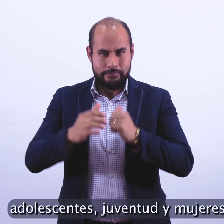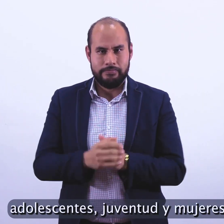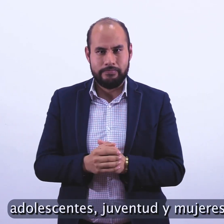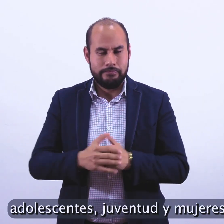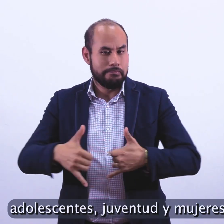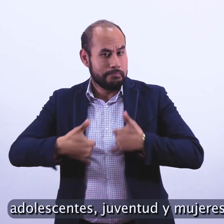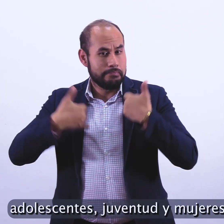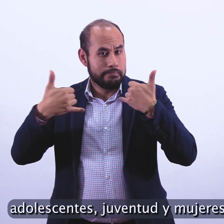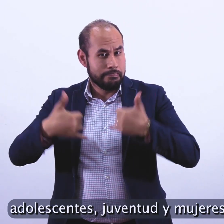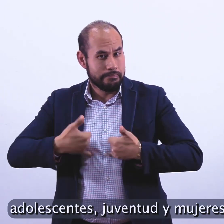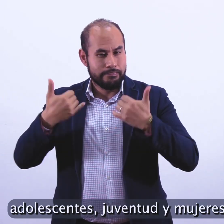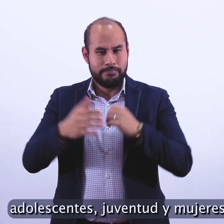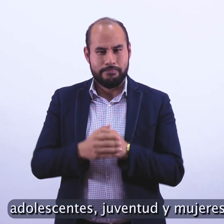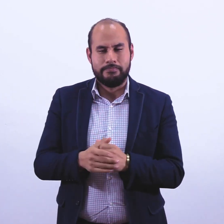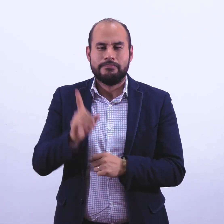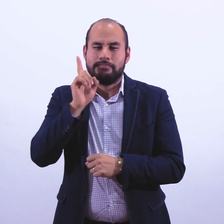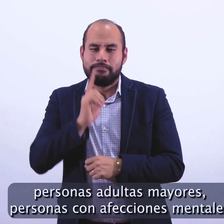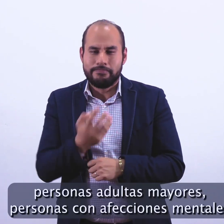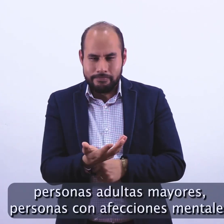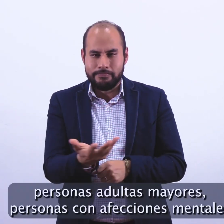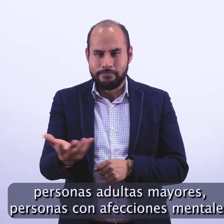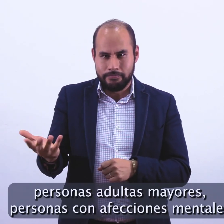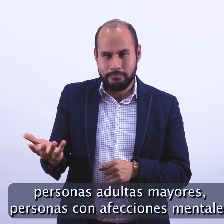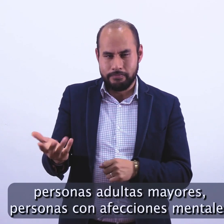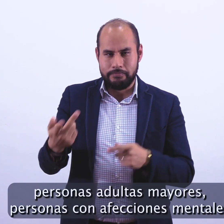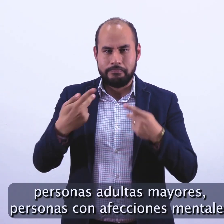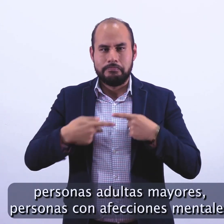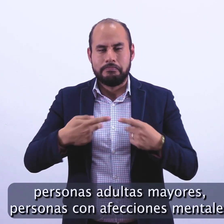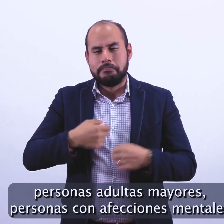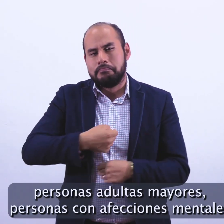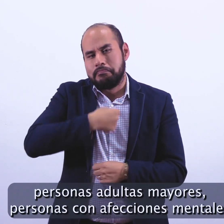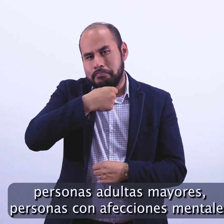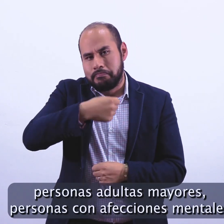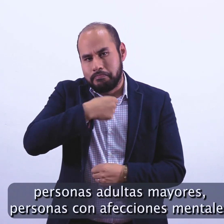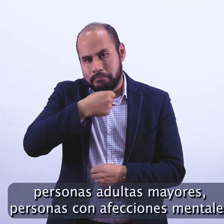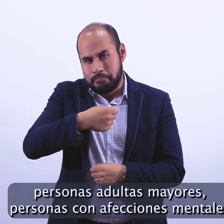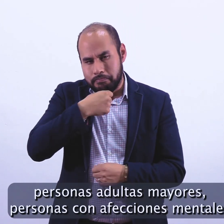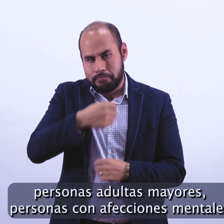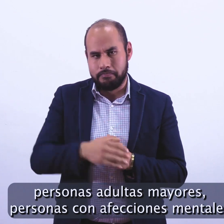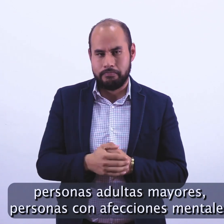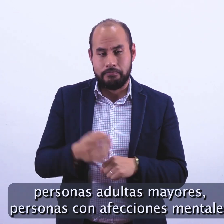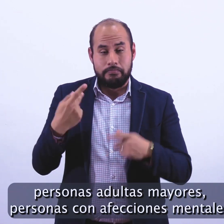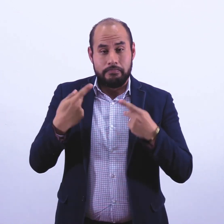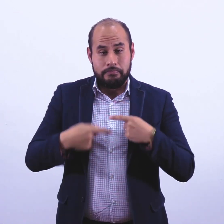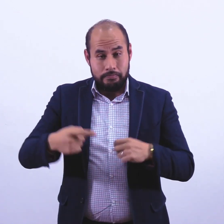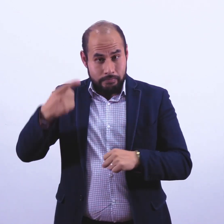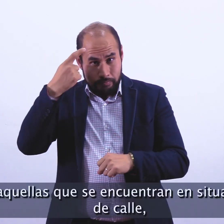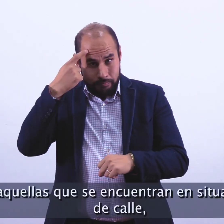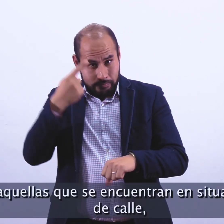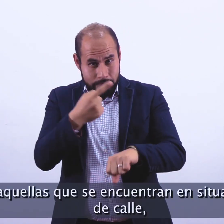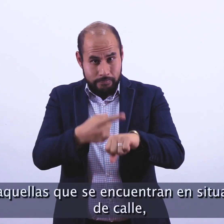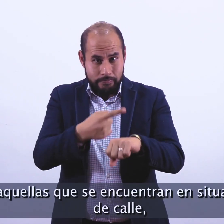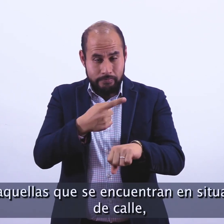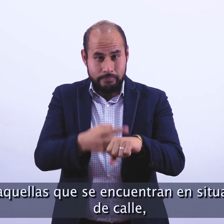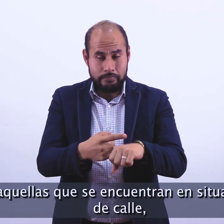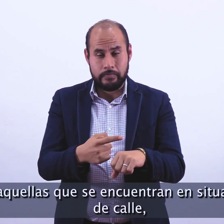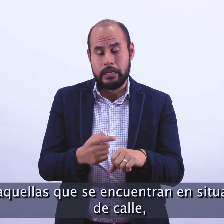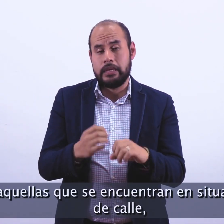juventud y mujeres, personas adultas mayores, personas con afecciones mentales y aquellas que se encuentran en situación